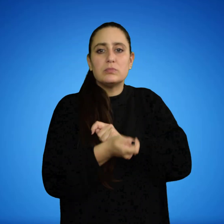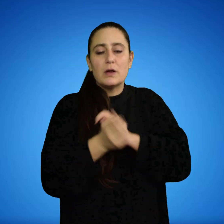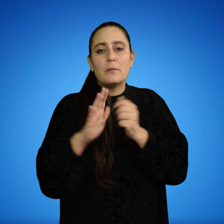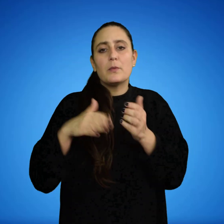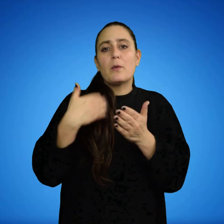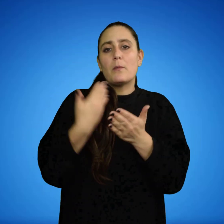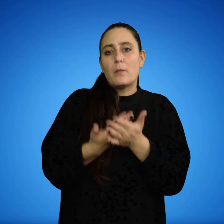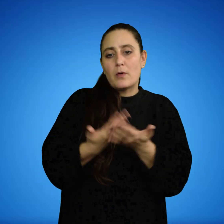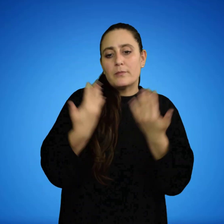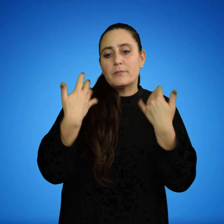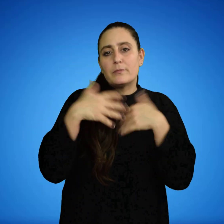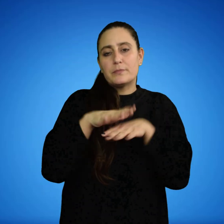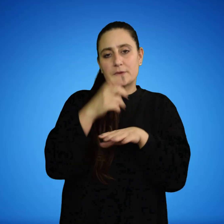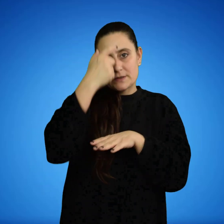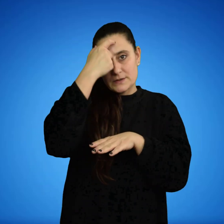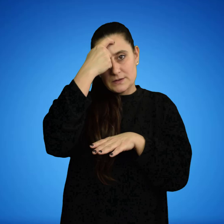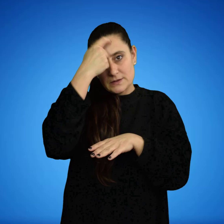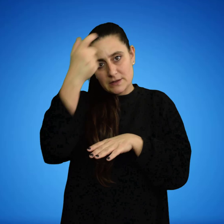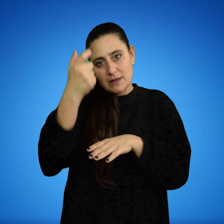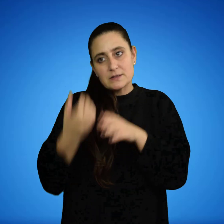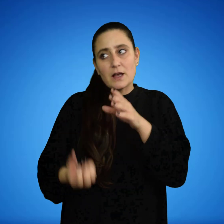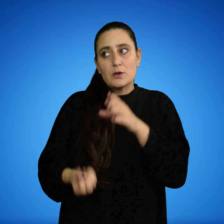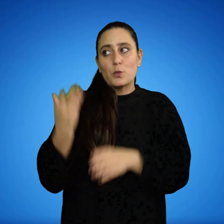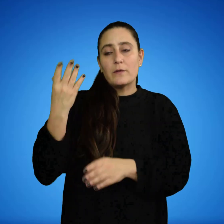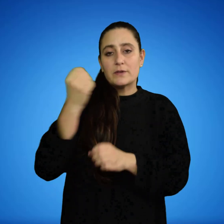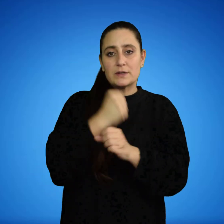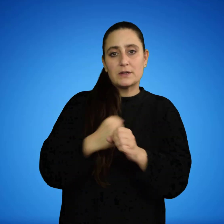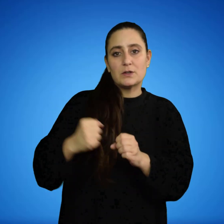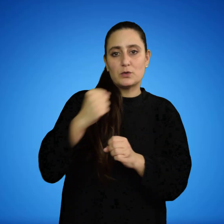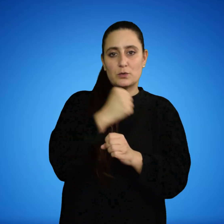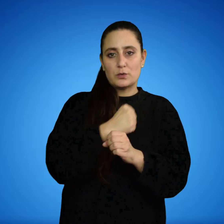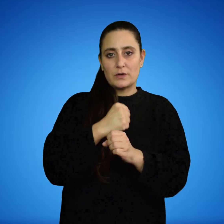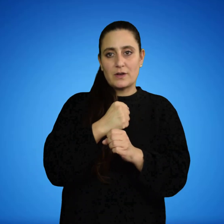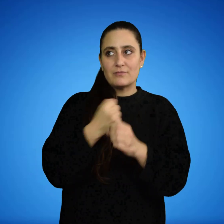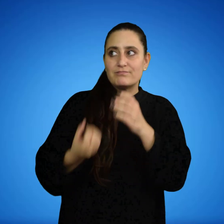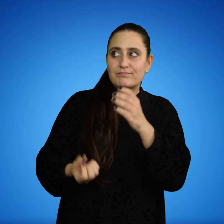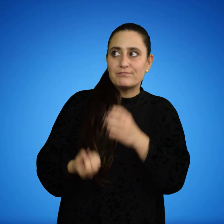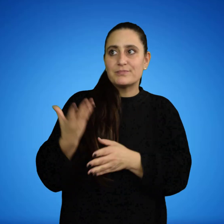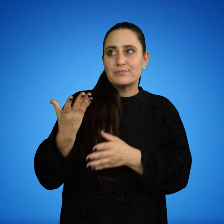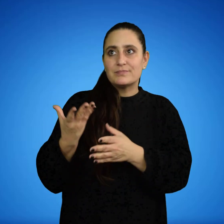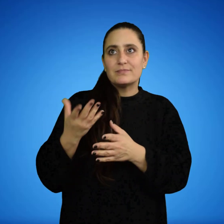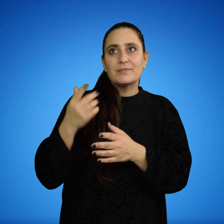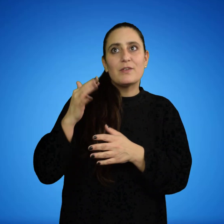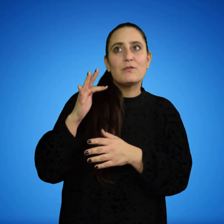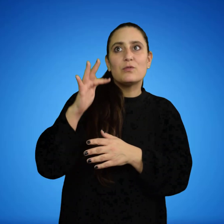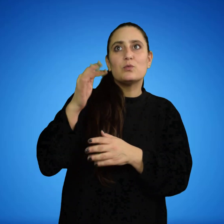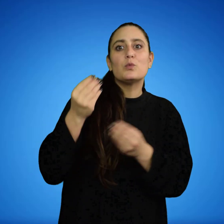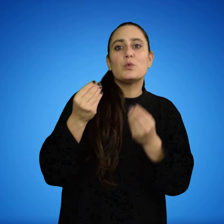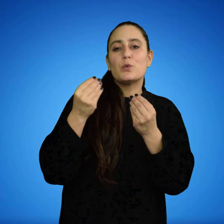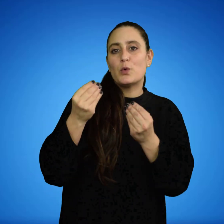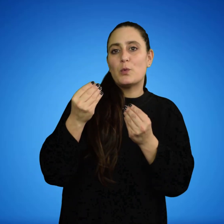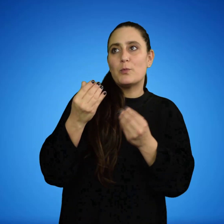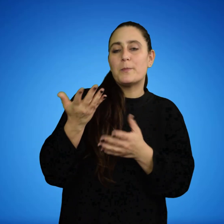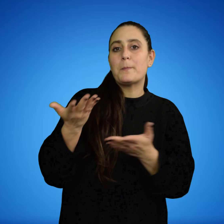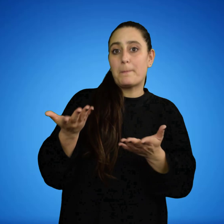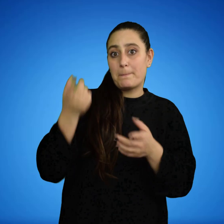encuentros entre las ciencias y las nuevas tecnologías, creando escenarios futuros. La